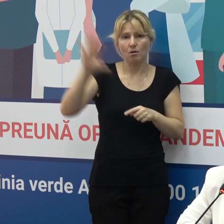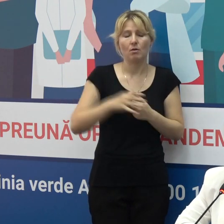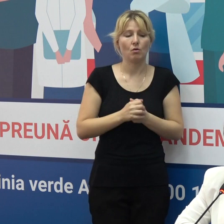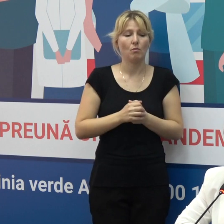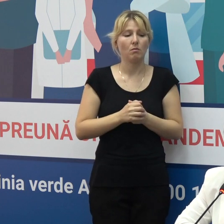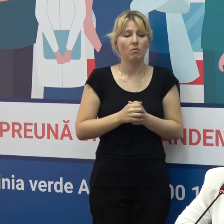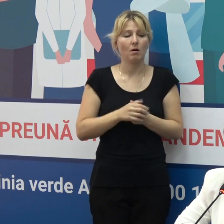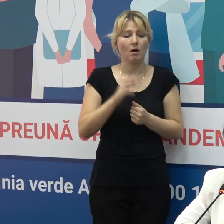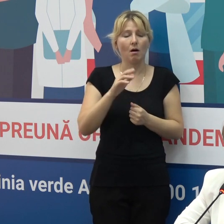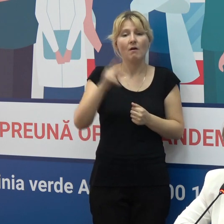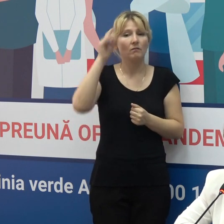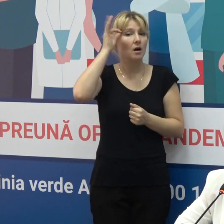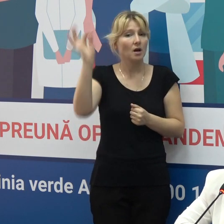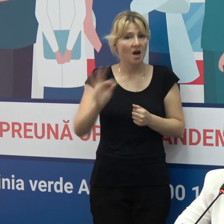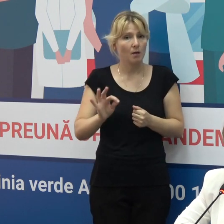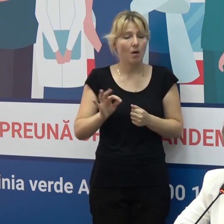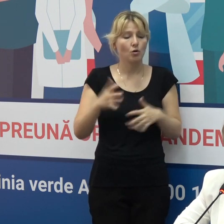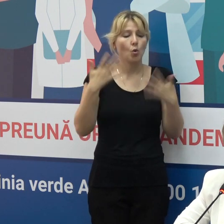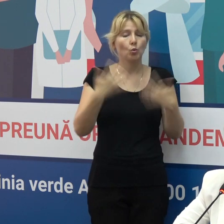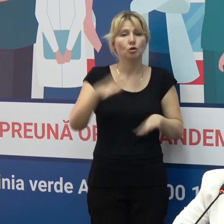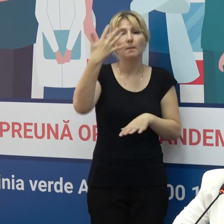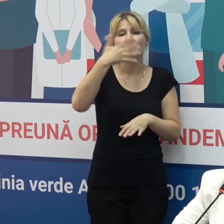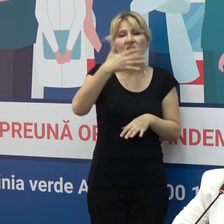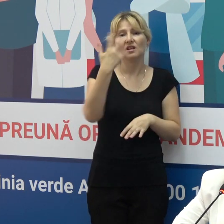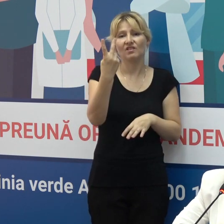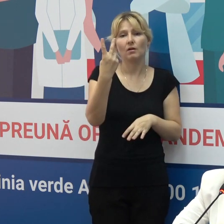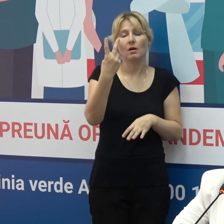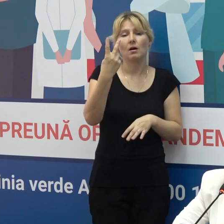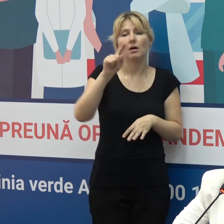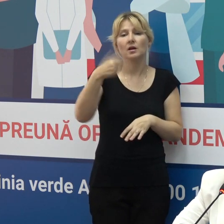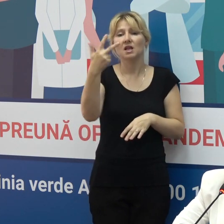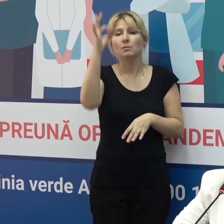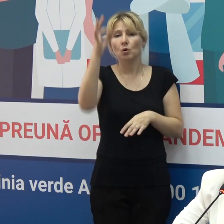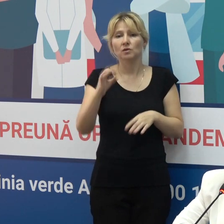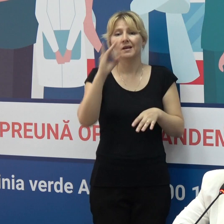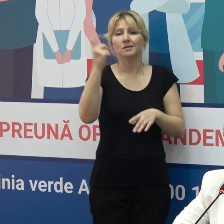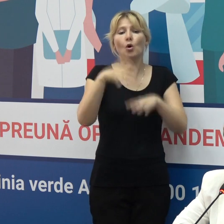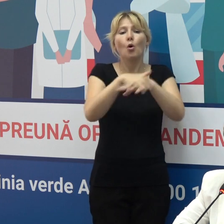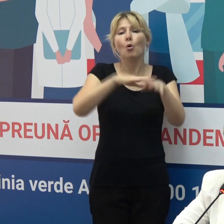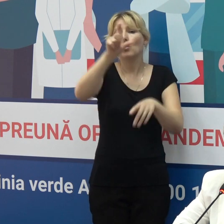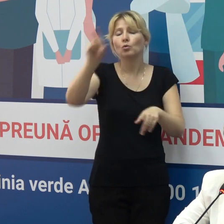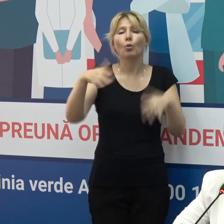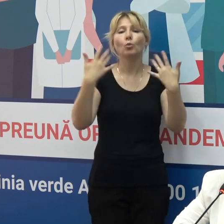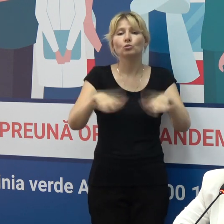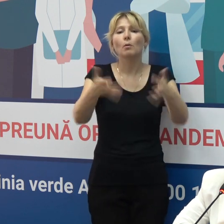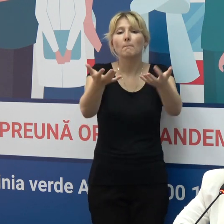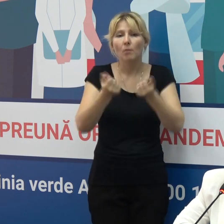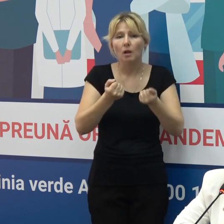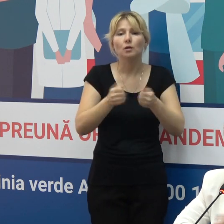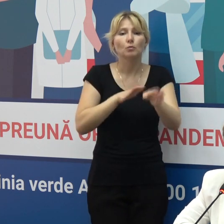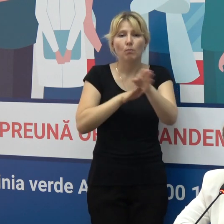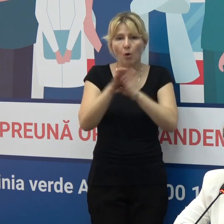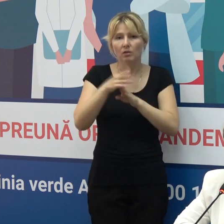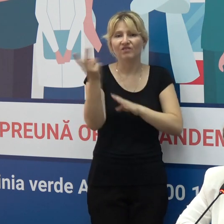În așa mod, în Germania, deja mai mult de 52,3% din populație au primit doze, au fost